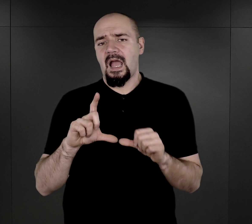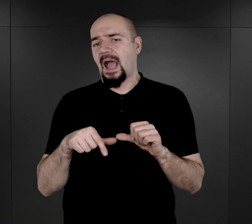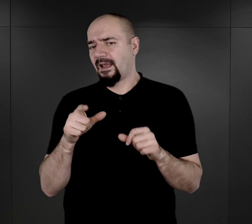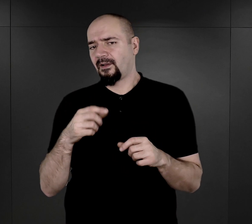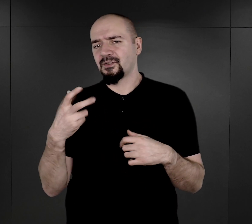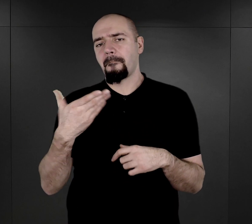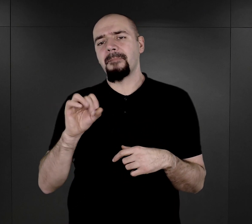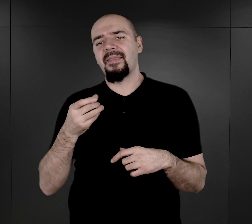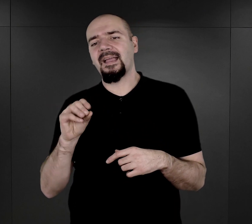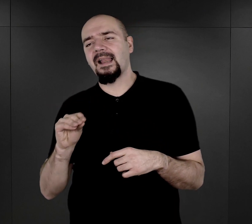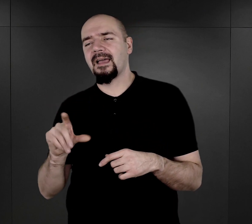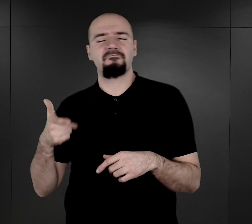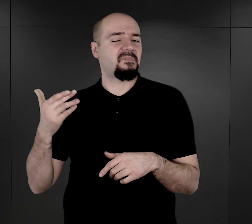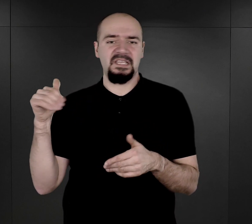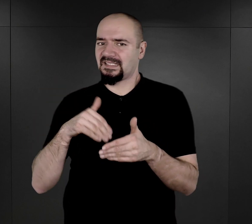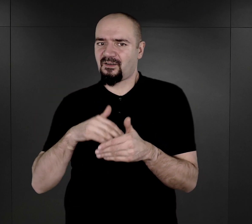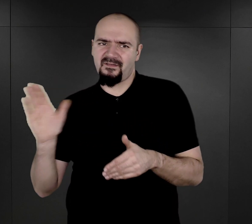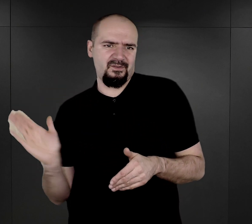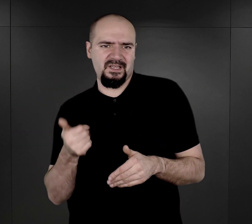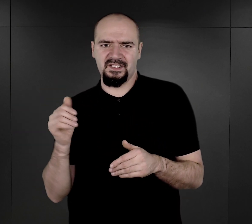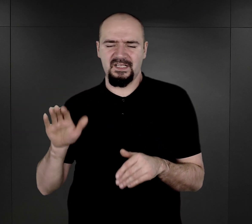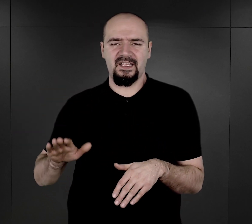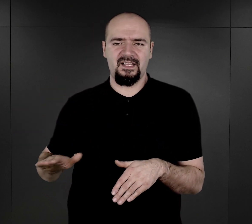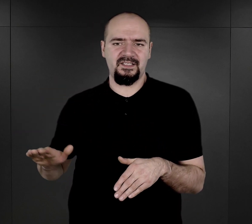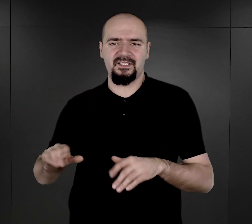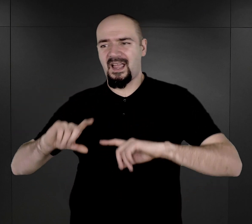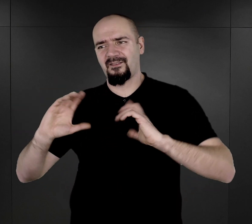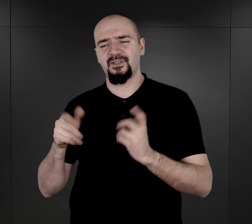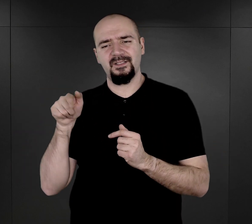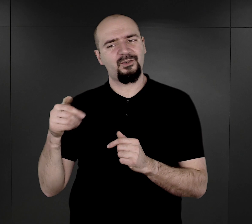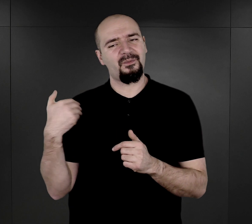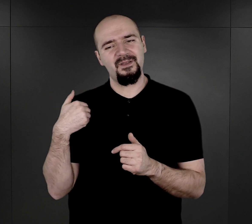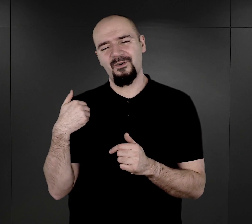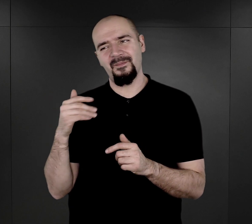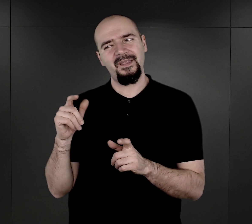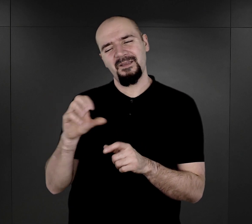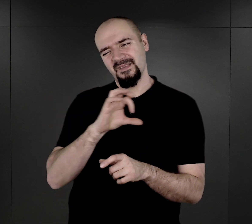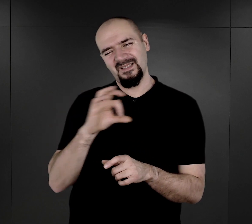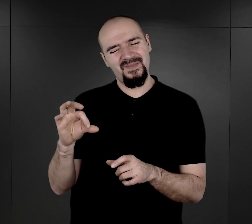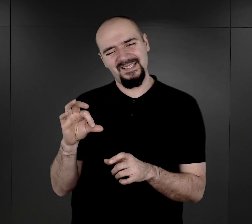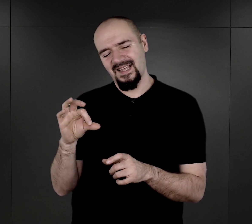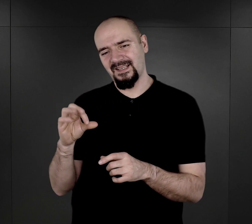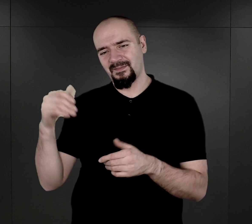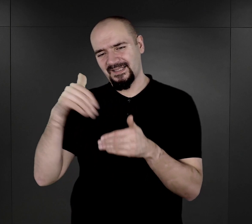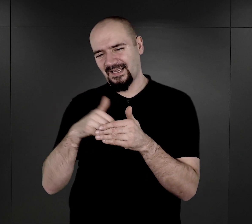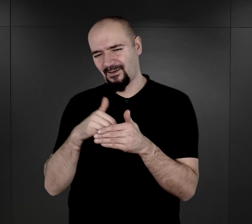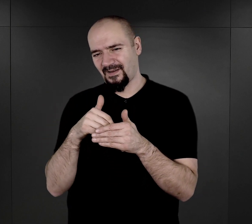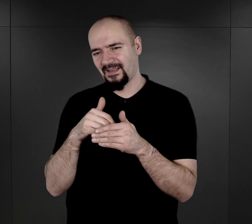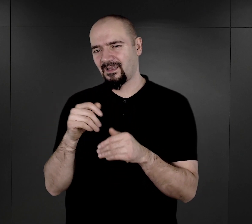brutalny. Wszystko to było takim elementem kamuflażu, taka postępująca zagłada.